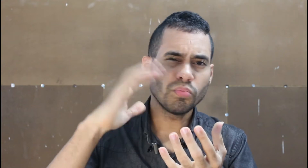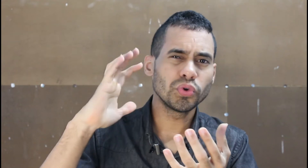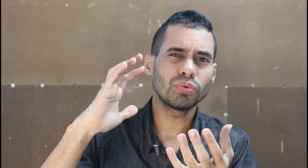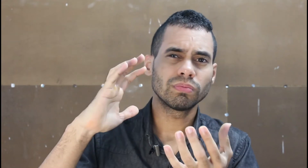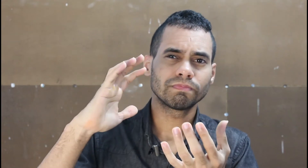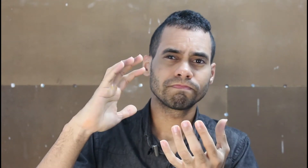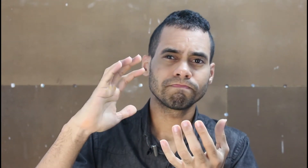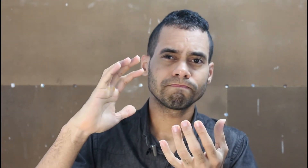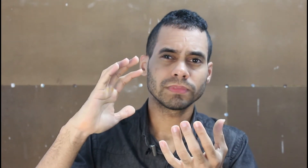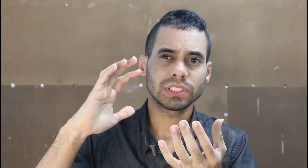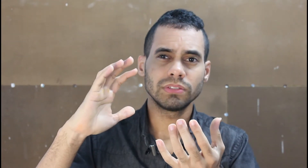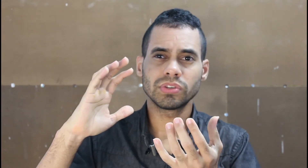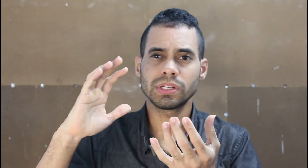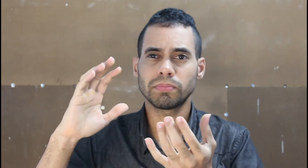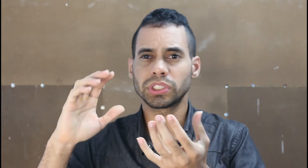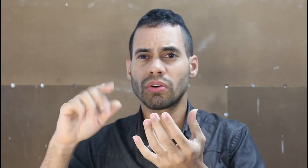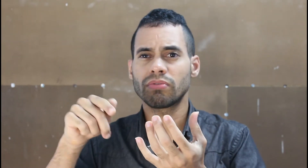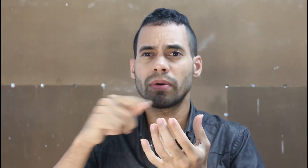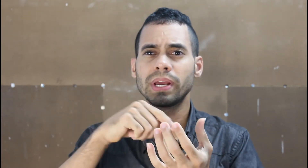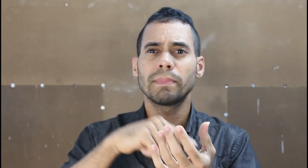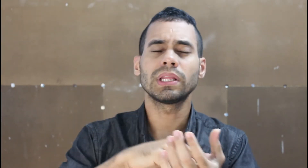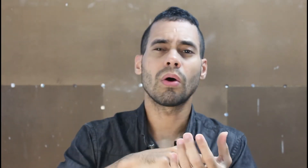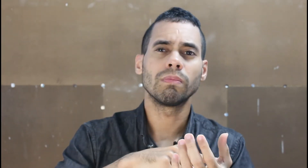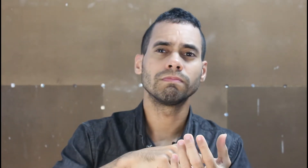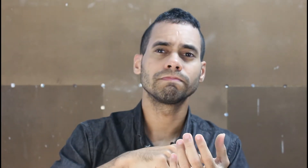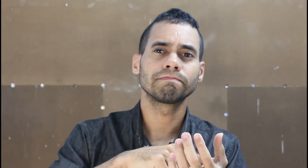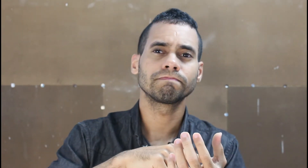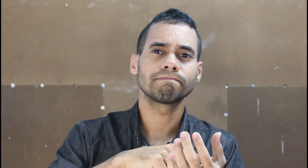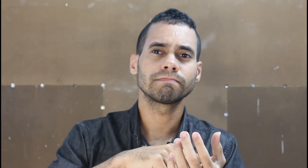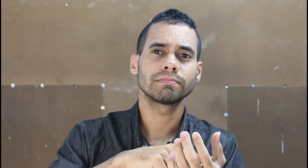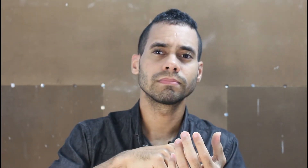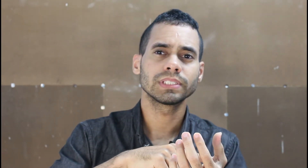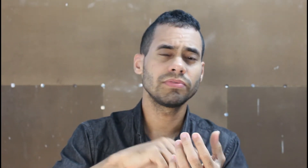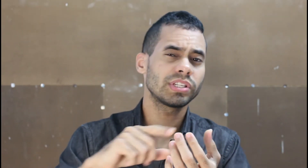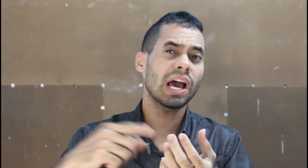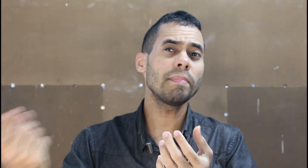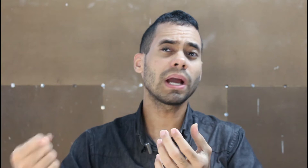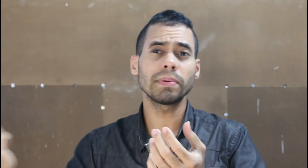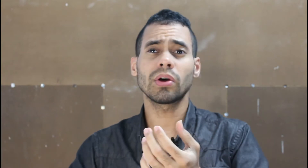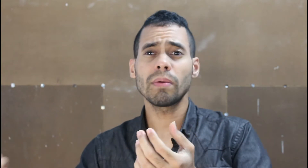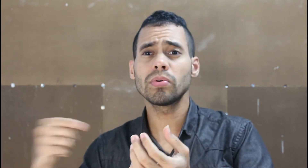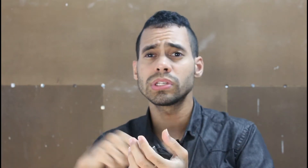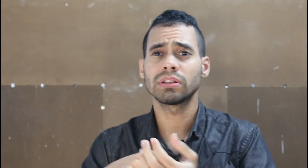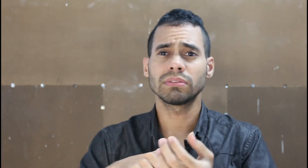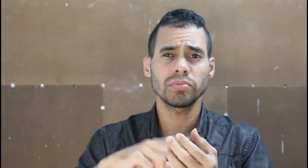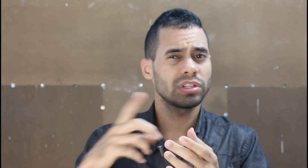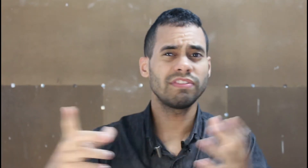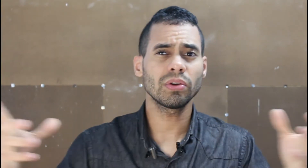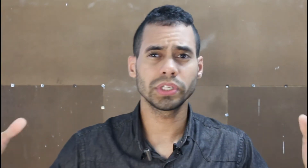muito. E você, poxa, agora eu vou abrir capital. E você abre capital na bolsa. Na bolsa de valores.